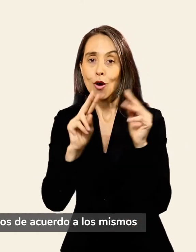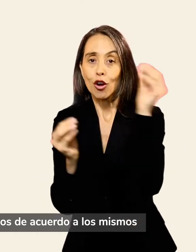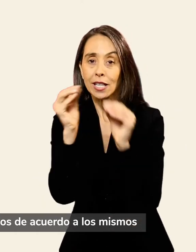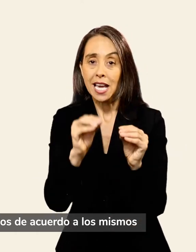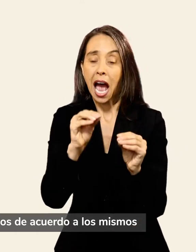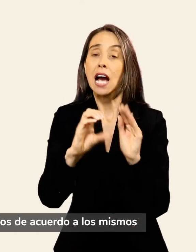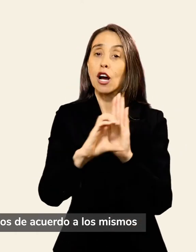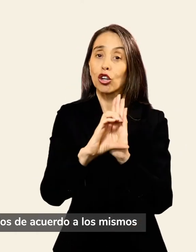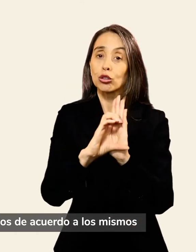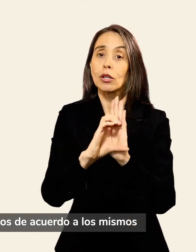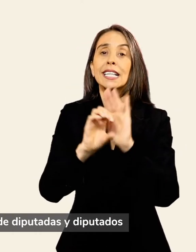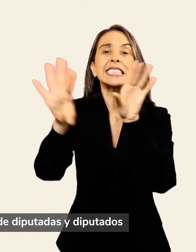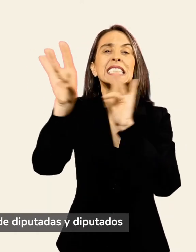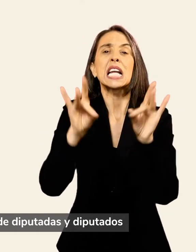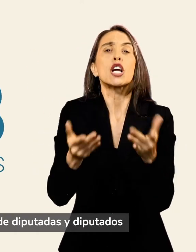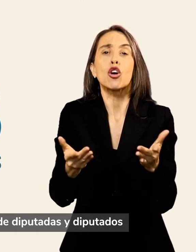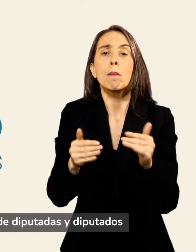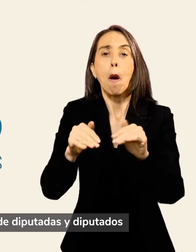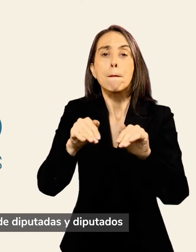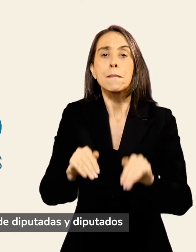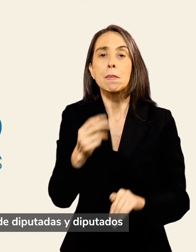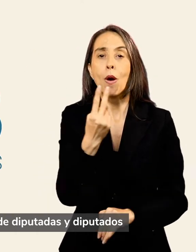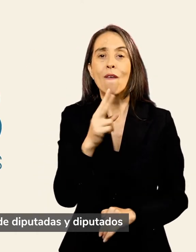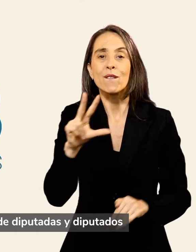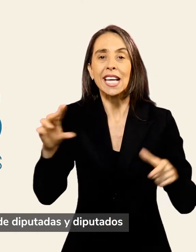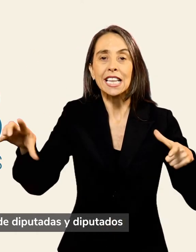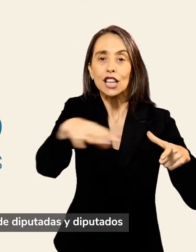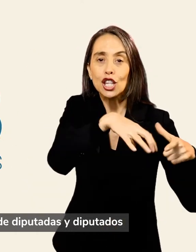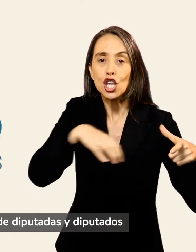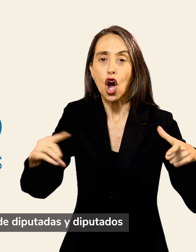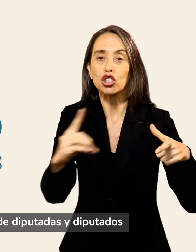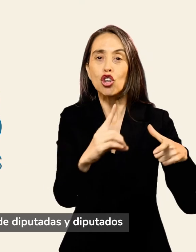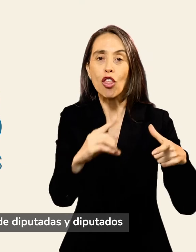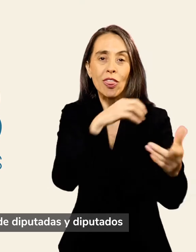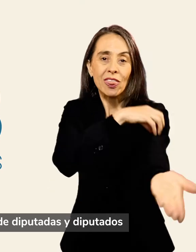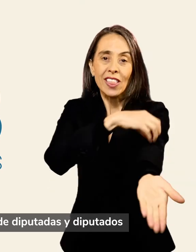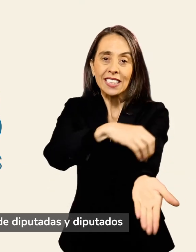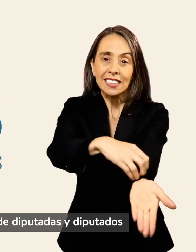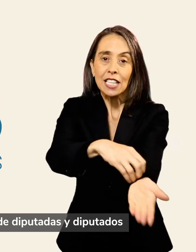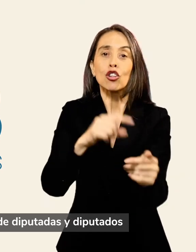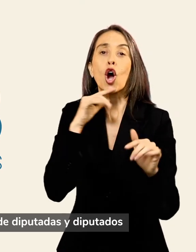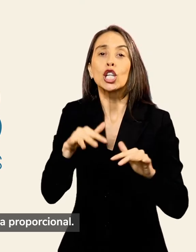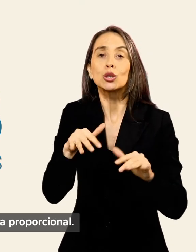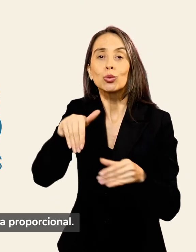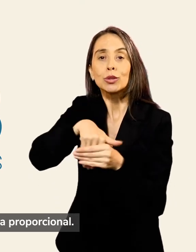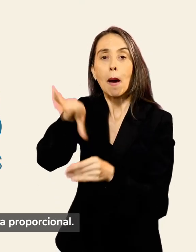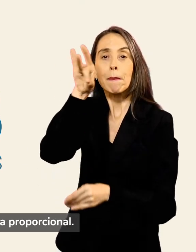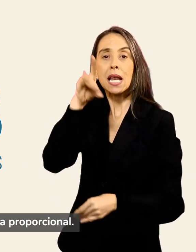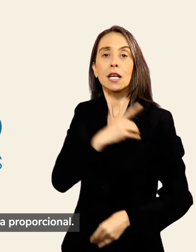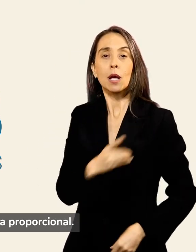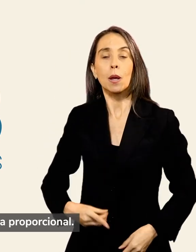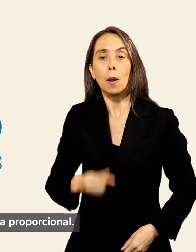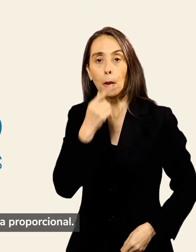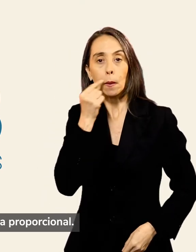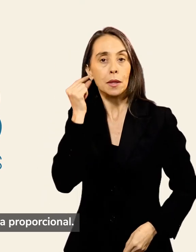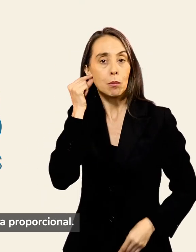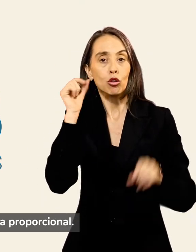de acuerdo a los mismos 28 días. Que para la elección de diputadas y diputados y conforme a un sistema proporcional.